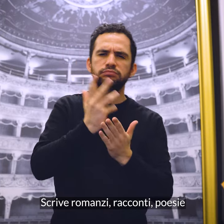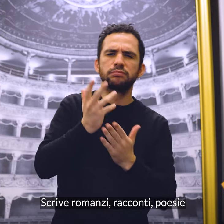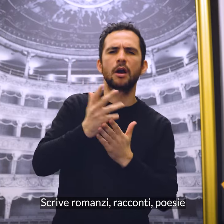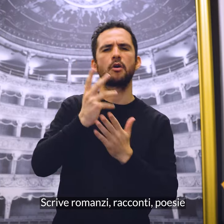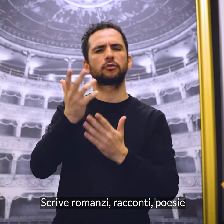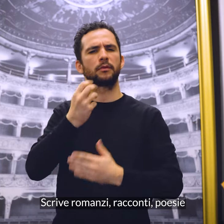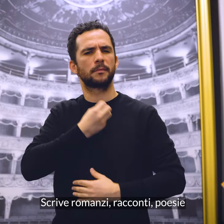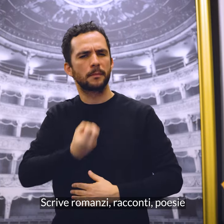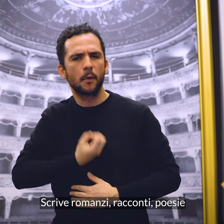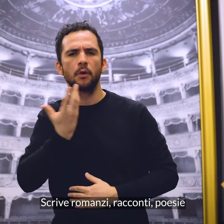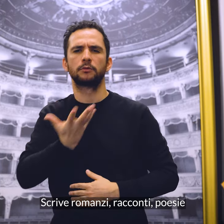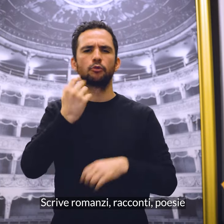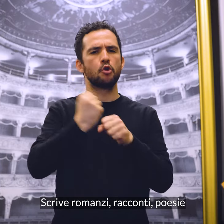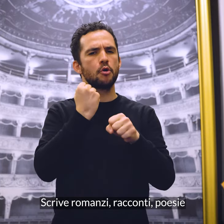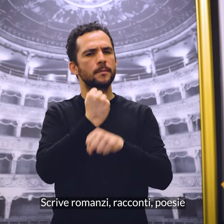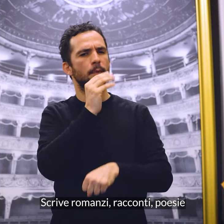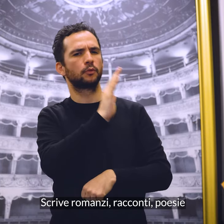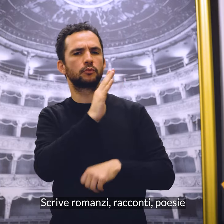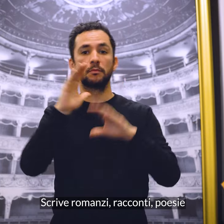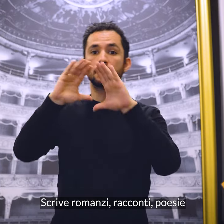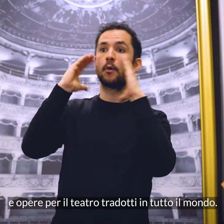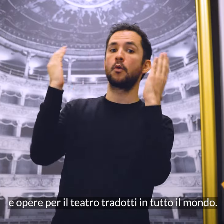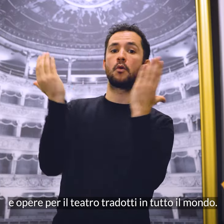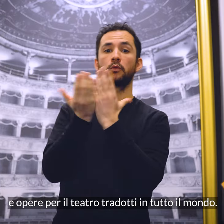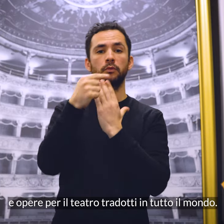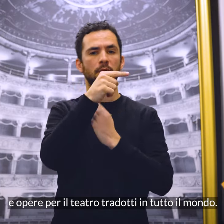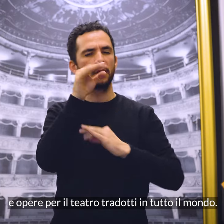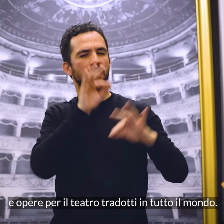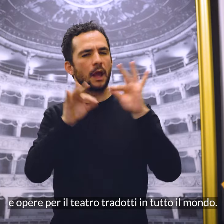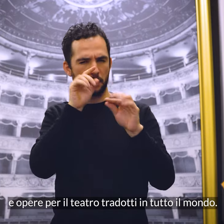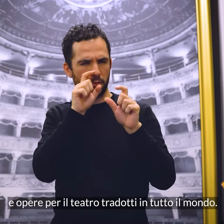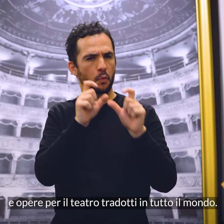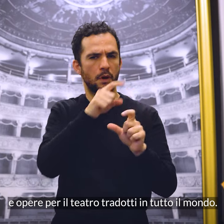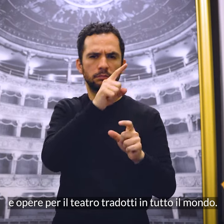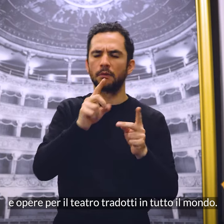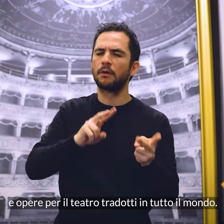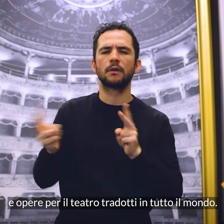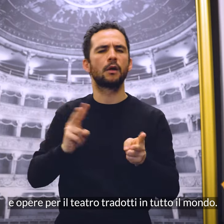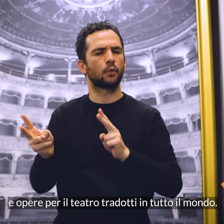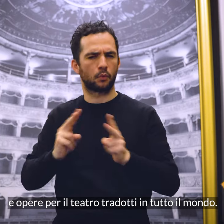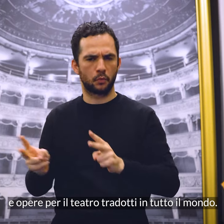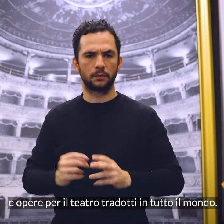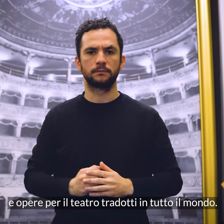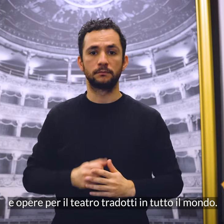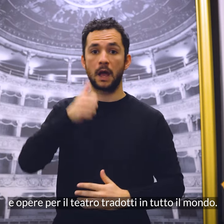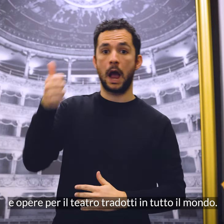romanzi, racconti, poesie e opere per il teatro tradotti in tutto il mondo.